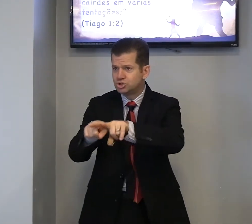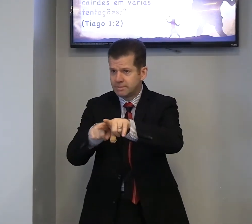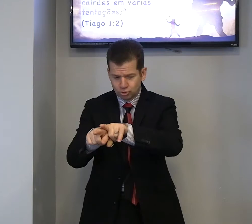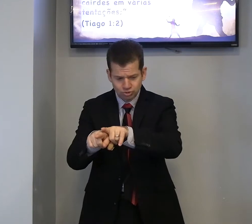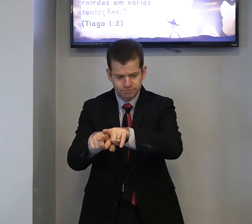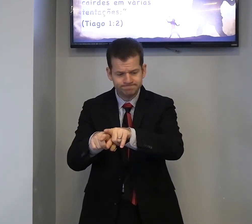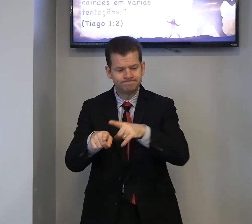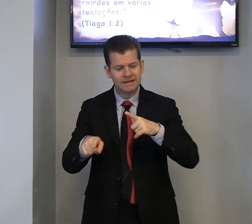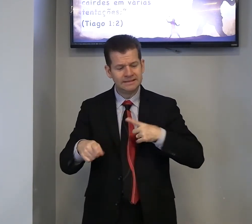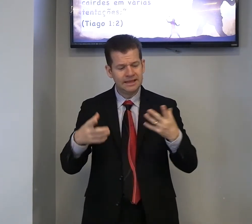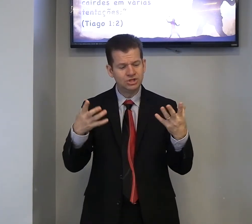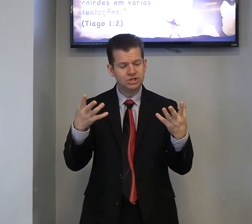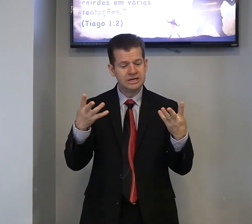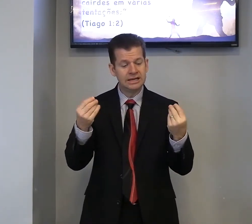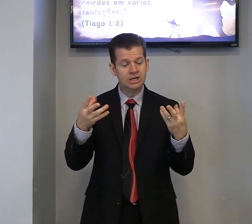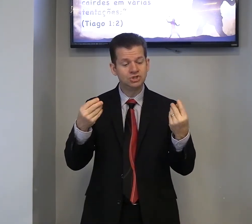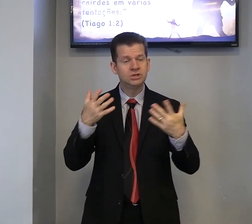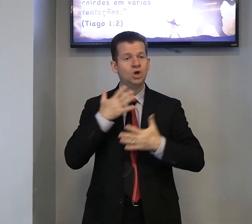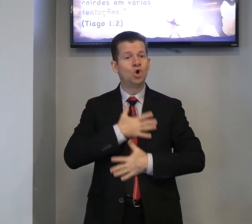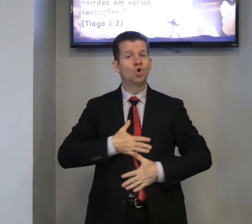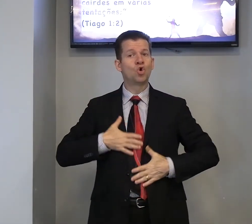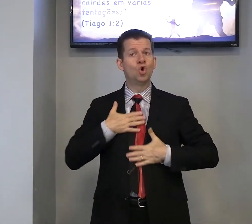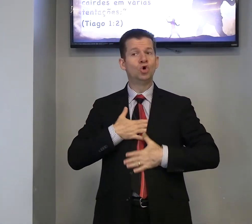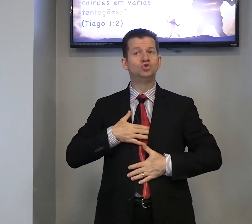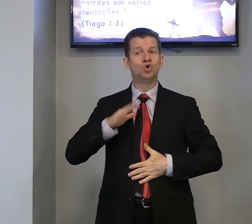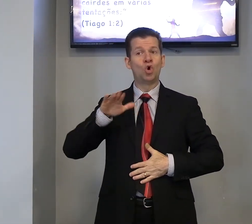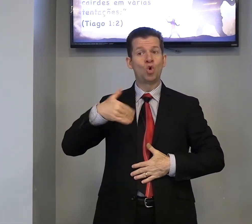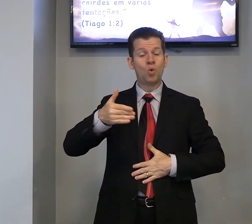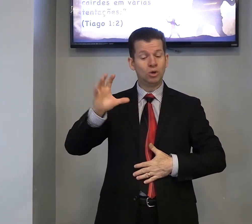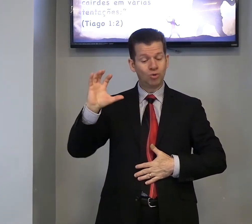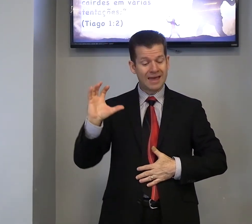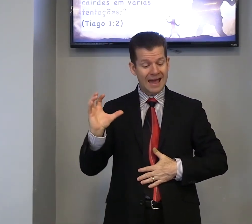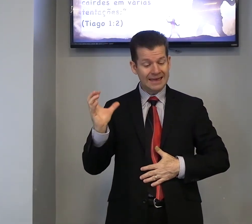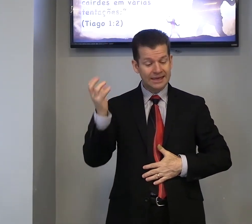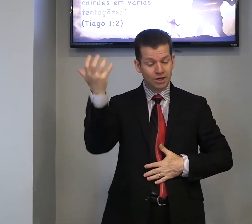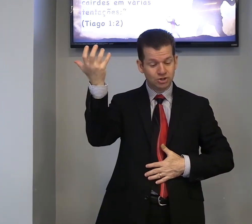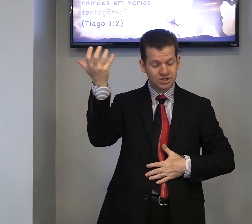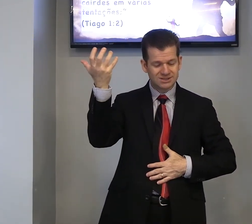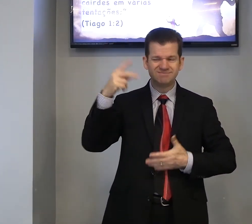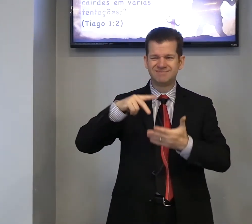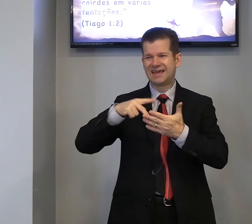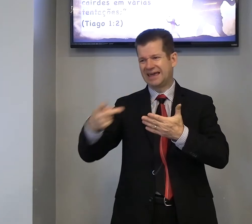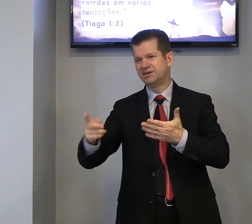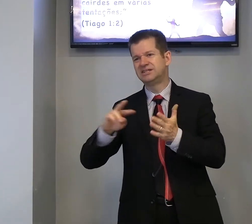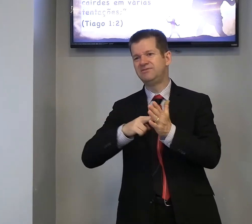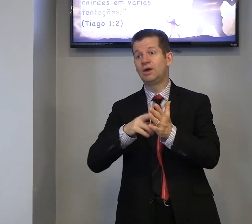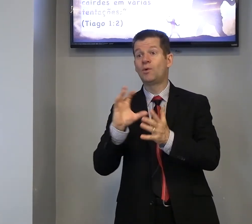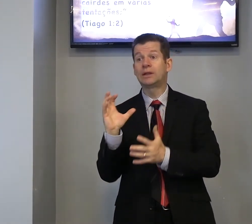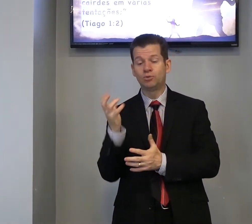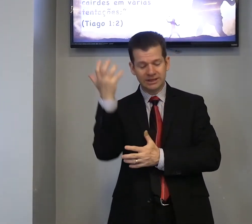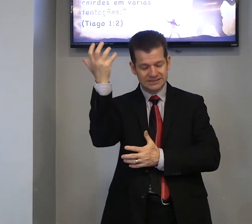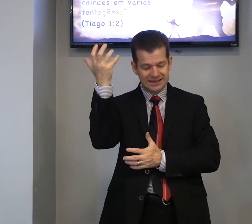irmãos, tem de grande gozo, quando cair, diz, cair, diz, quando acontecer,